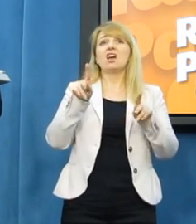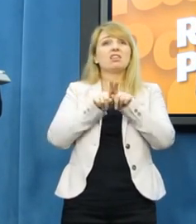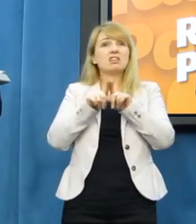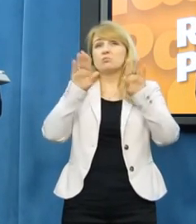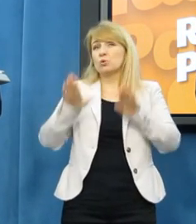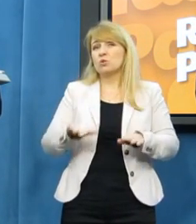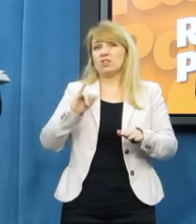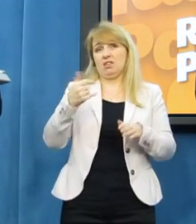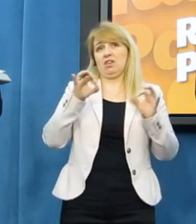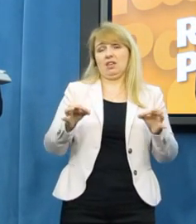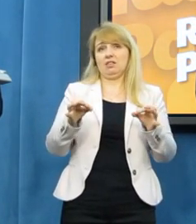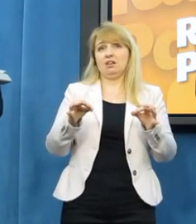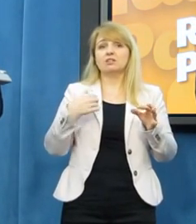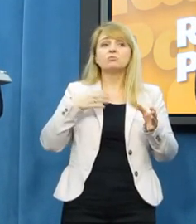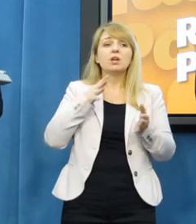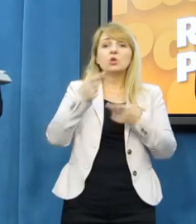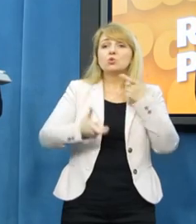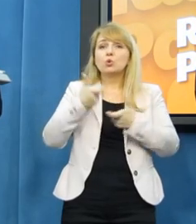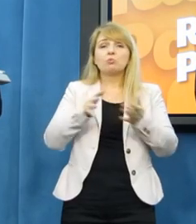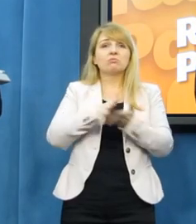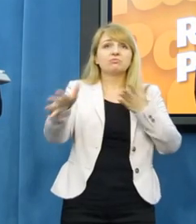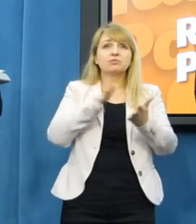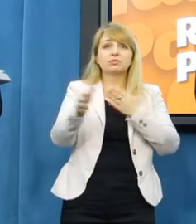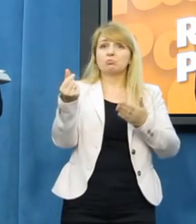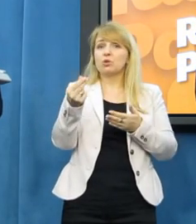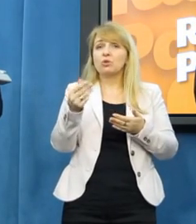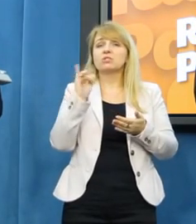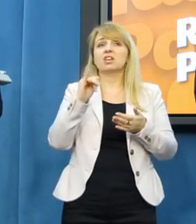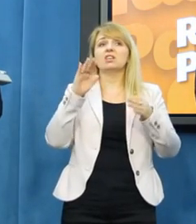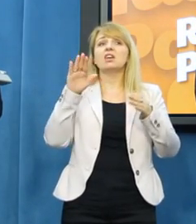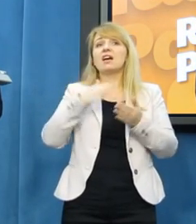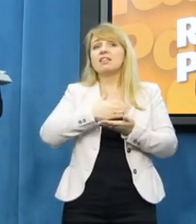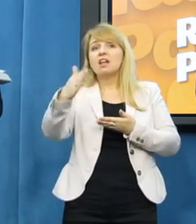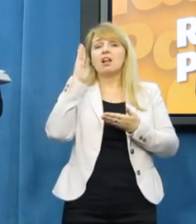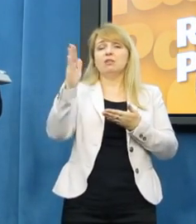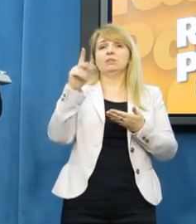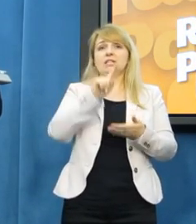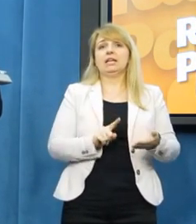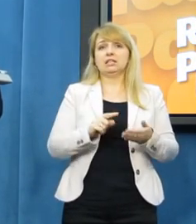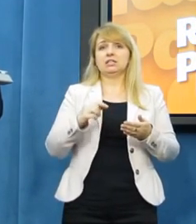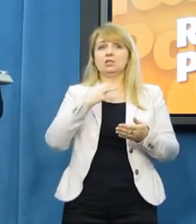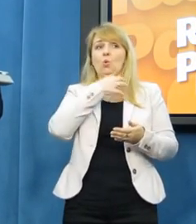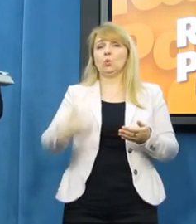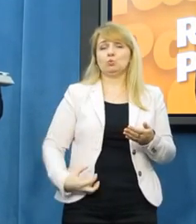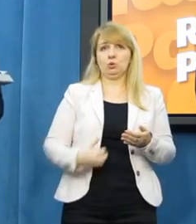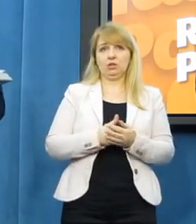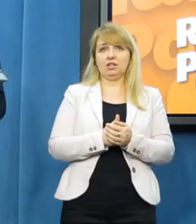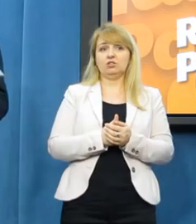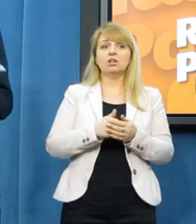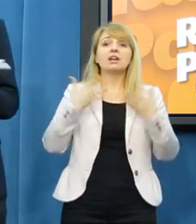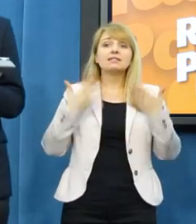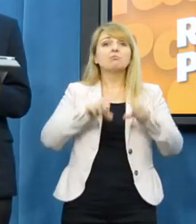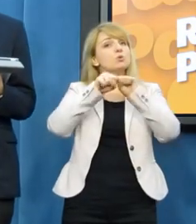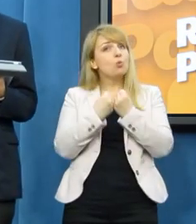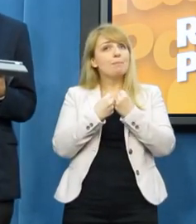Wydamy gigantyczne pieniądze i będziemy mieli stagnację gospodarczą. Chcemy przełamać to rozdawnictwo i zamienić się w